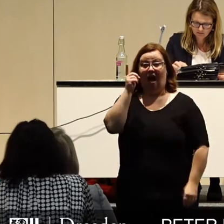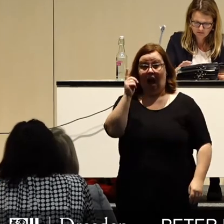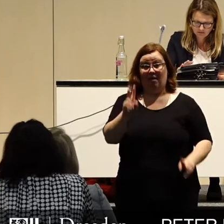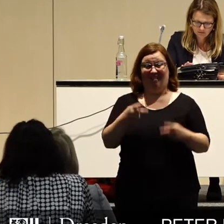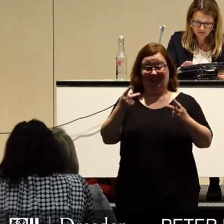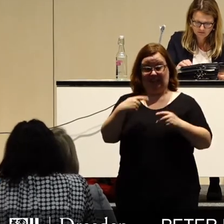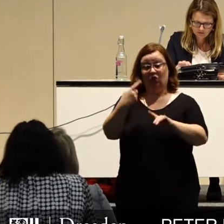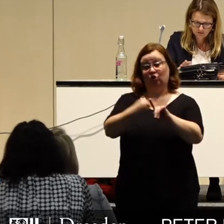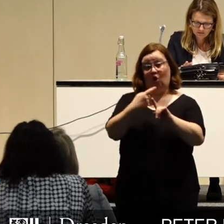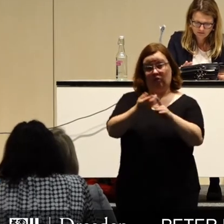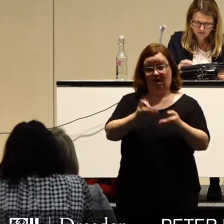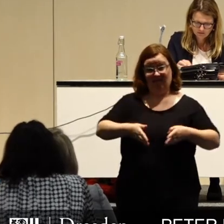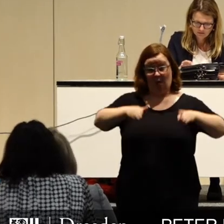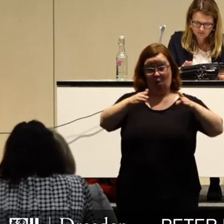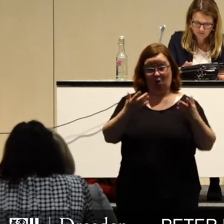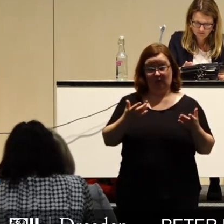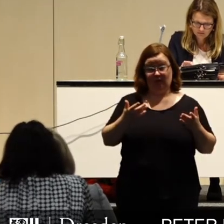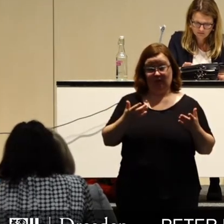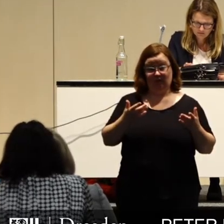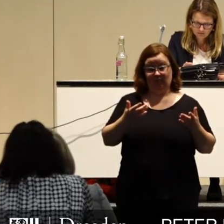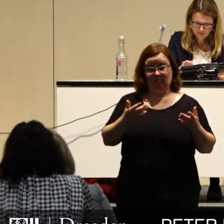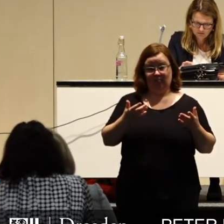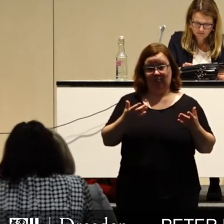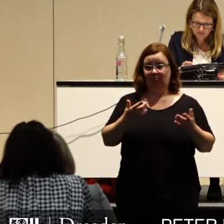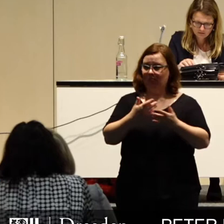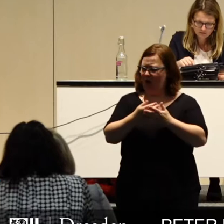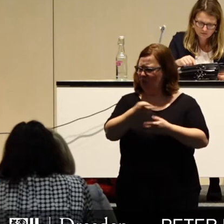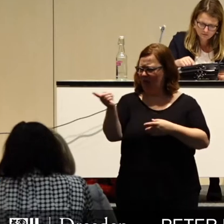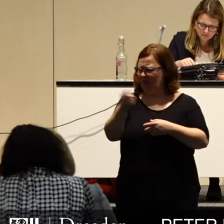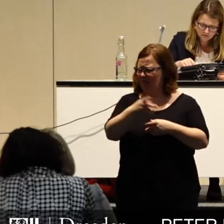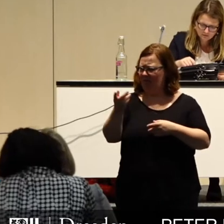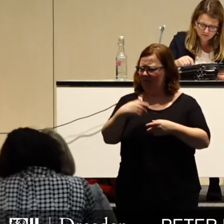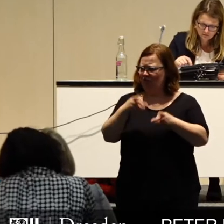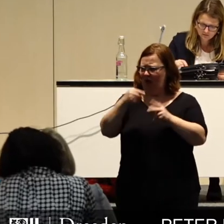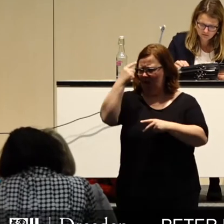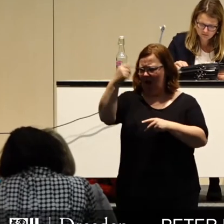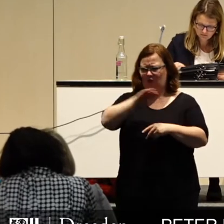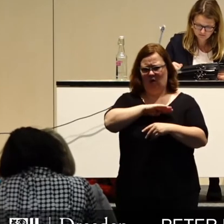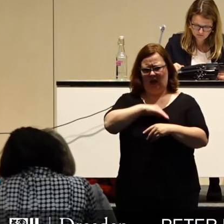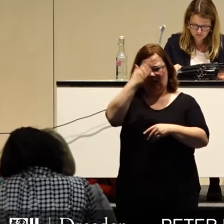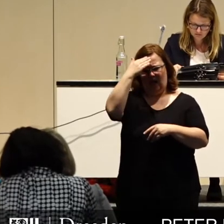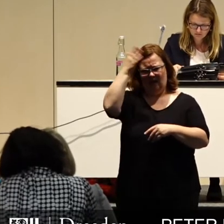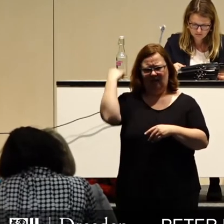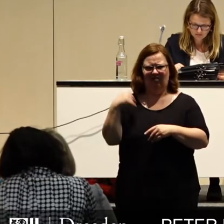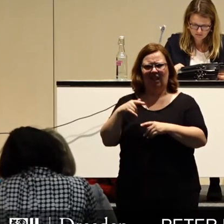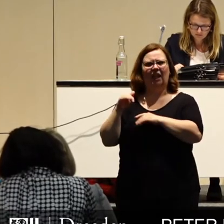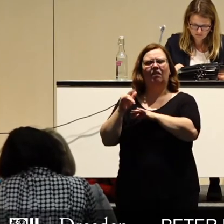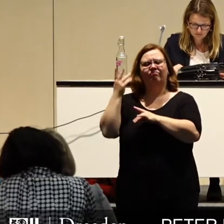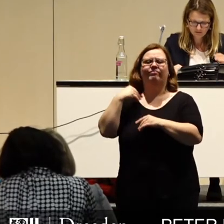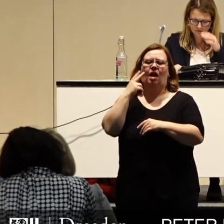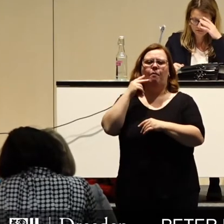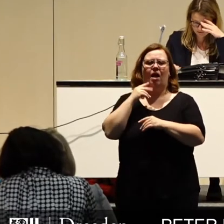dieses Sondervermögen nicht so enden, ältere Stadtratskollegen werden das noch kennen, wie damals die Liquiditätsreserve.